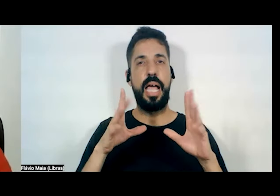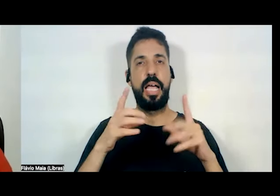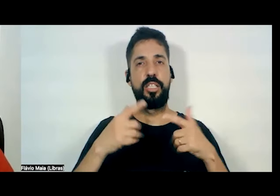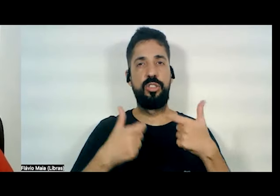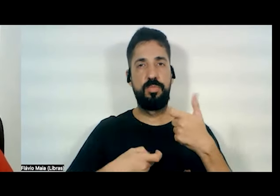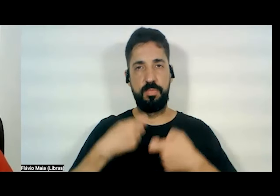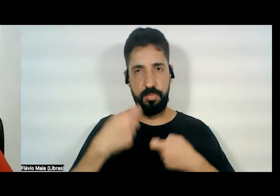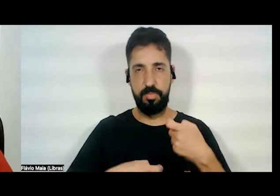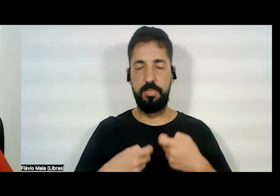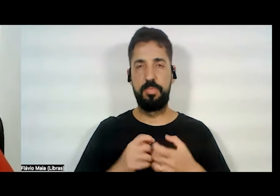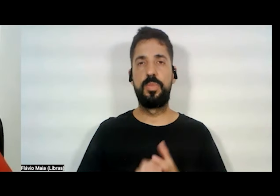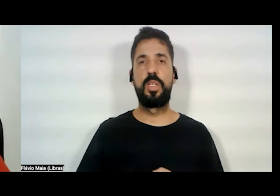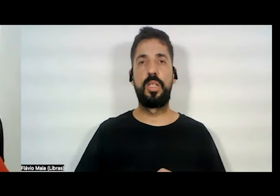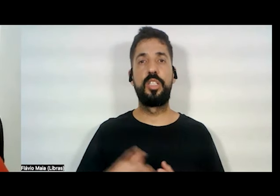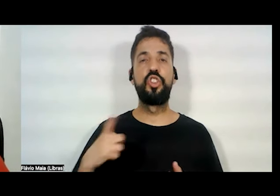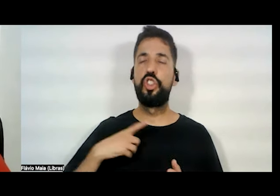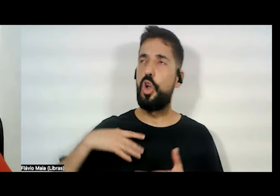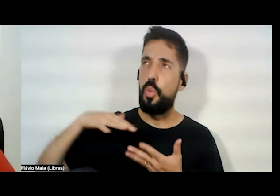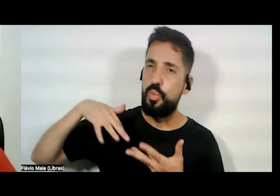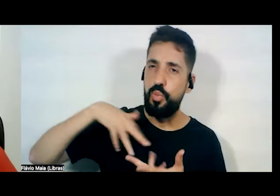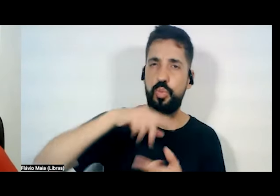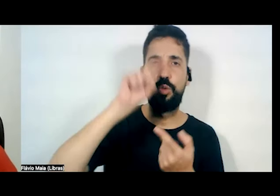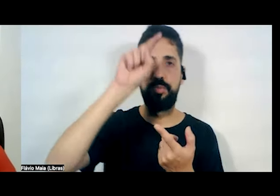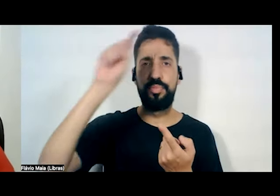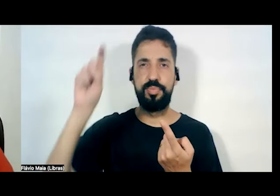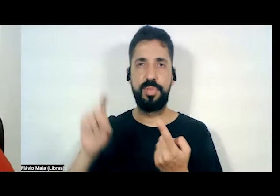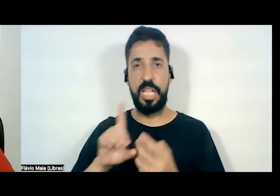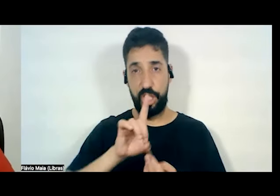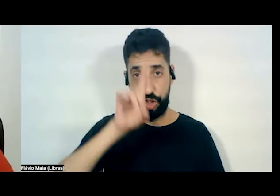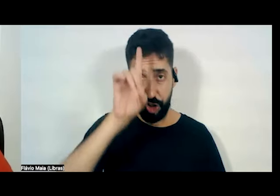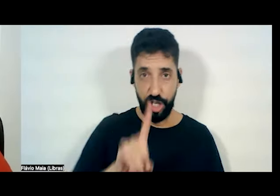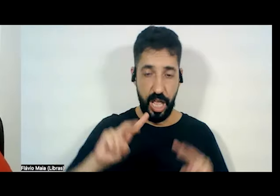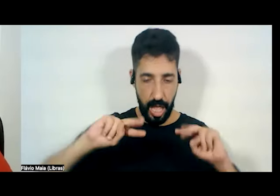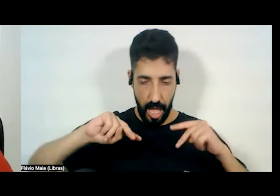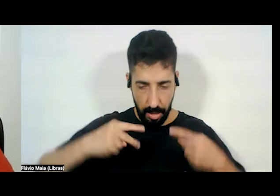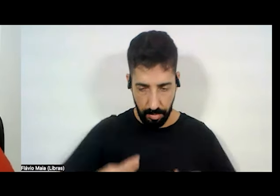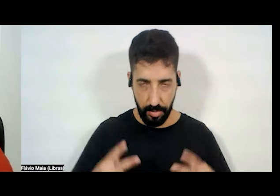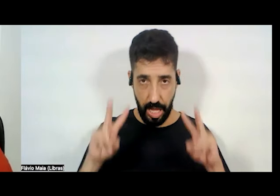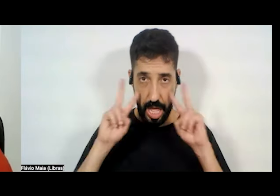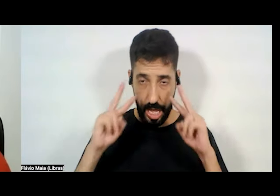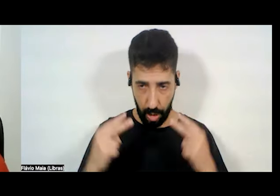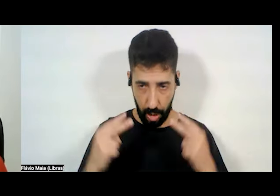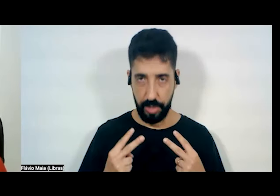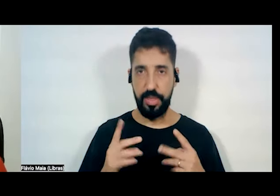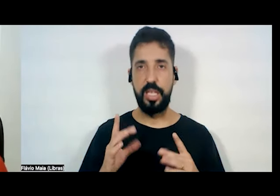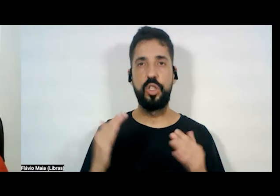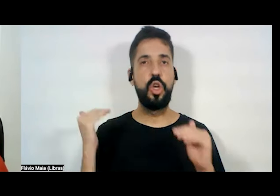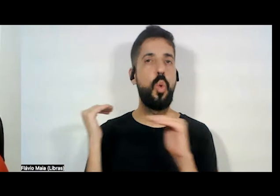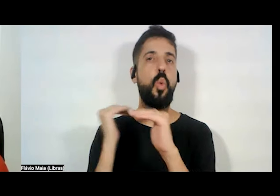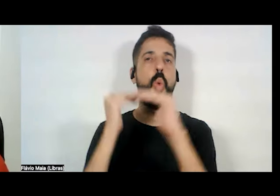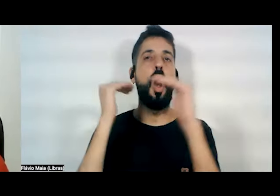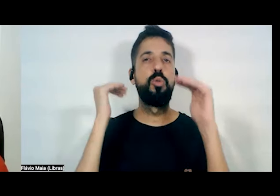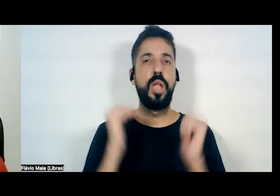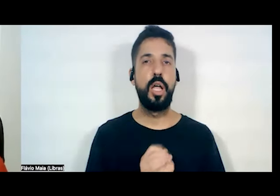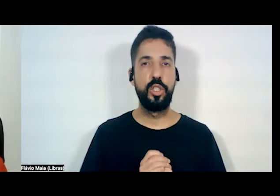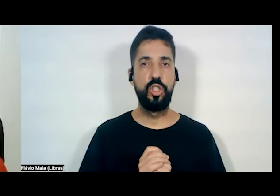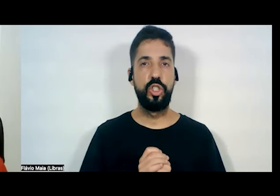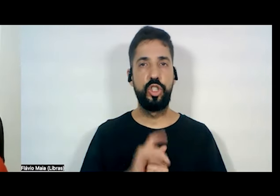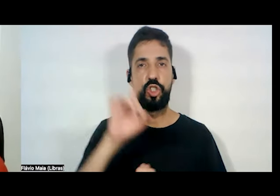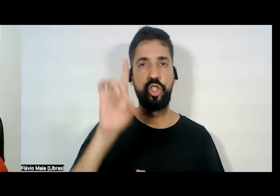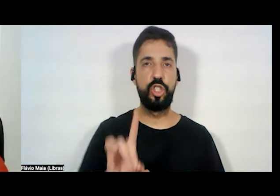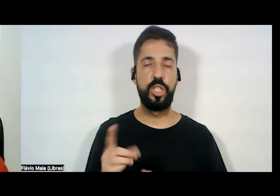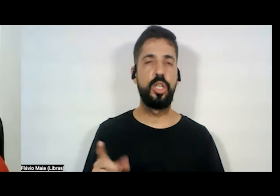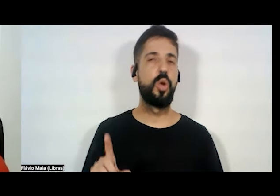que permeava o mundo por direitos e reconhecimento de igualdade e direitos. O que a Constituinte veio a reconhecer em